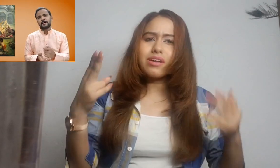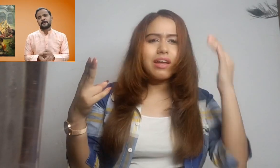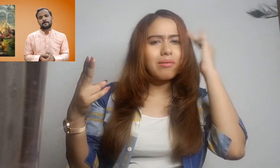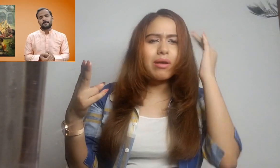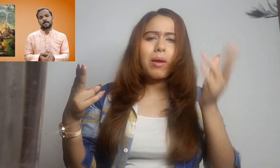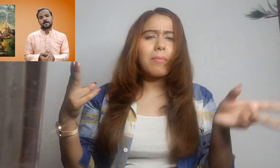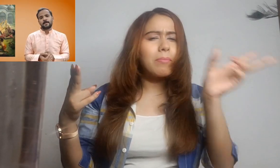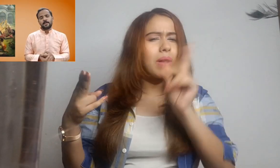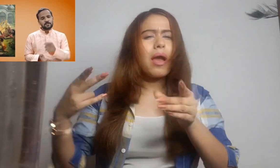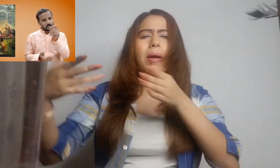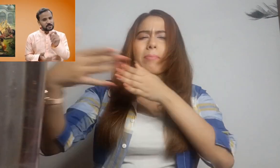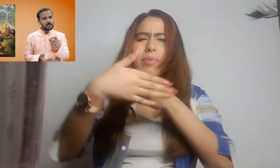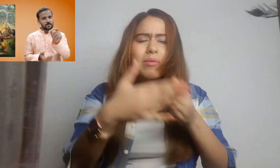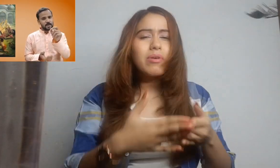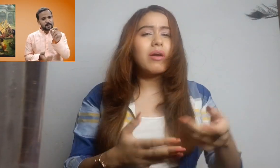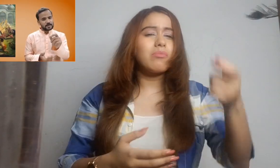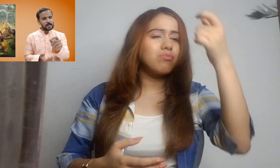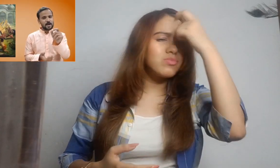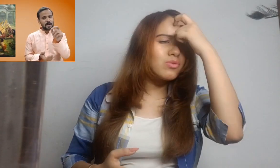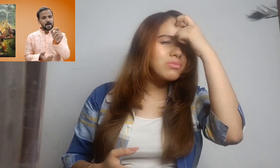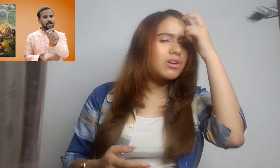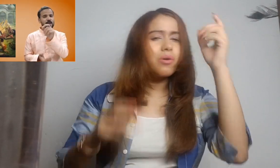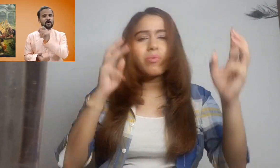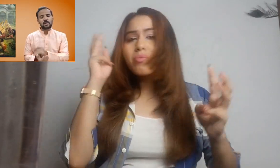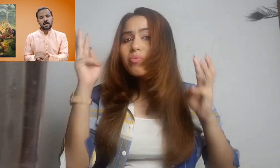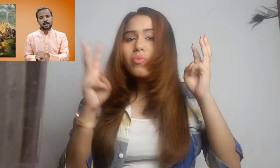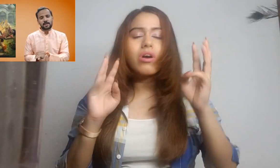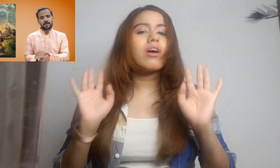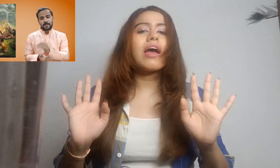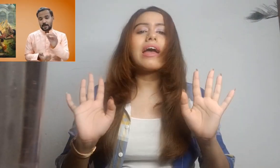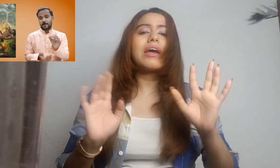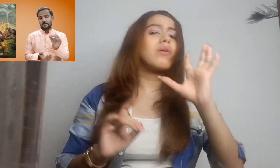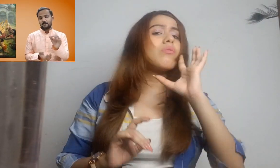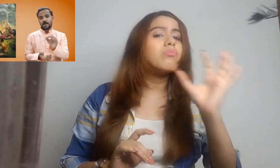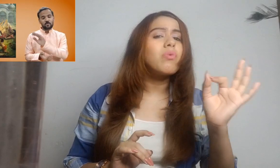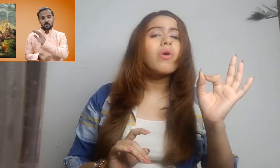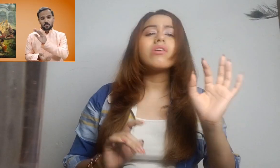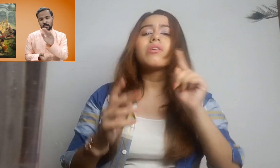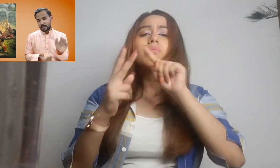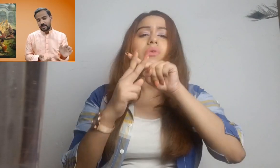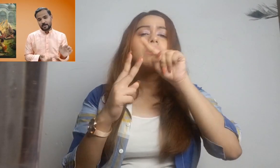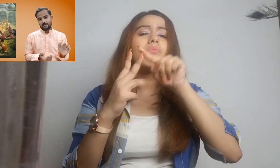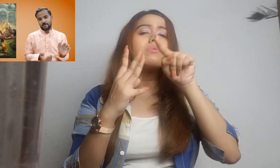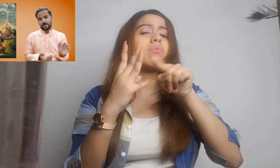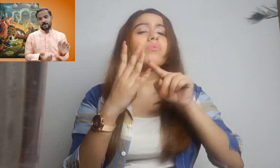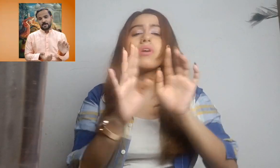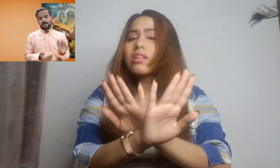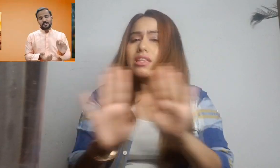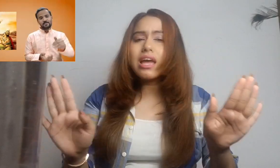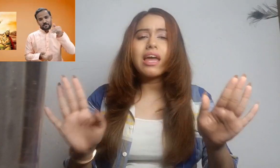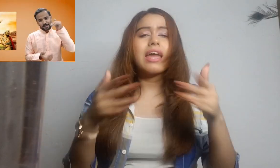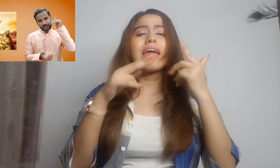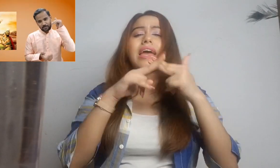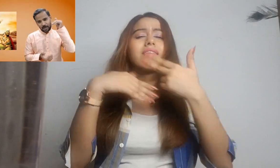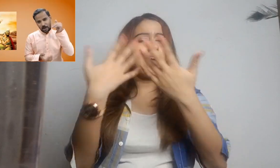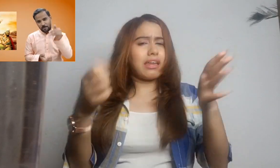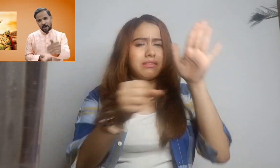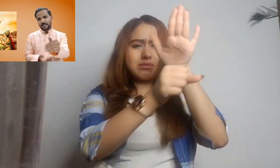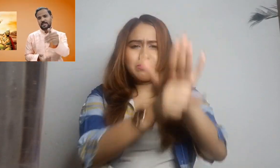रहा जीवन में कितनी बार अन्याय हो रहा है ये महत्वपौन नहीं है जीवन में कितनी बार अपमानित